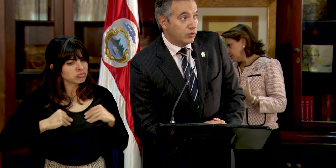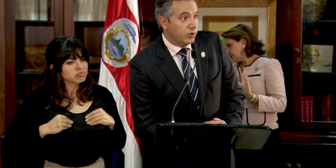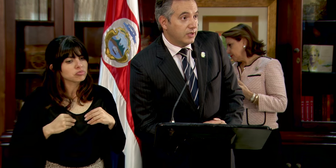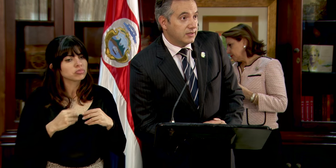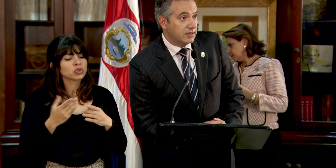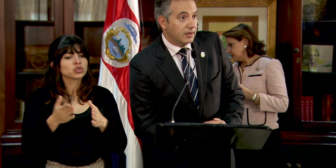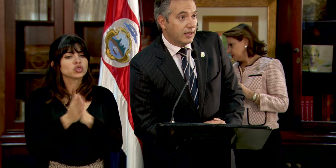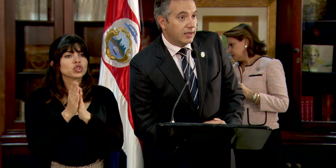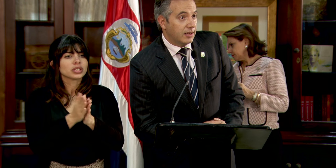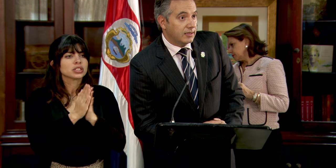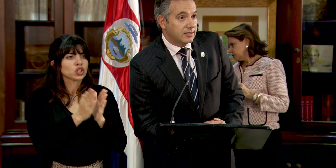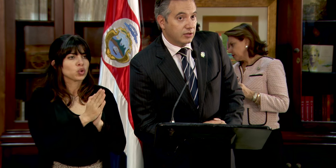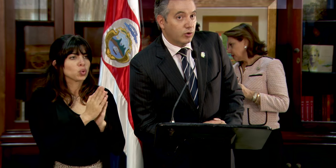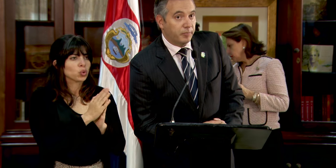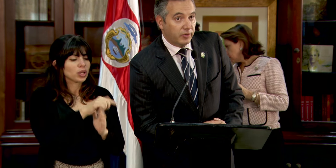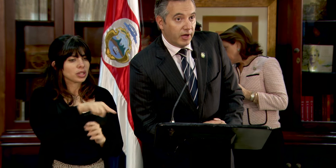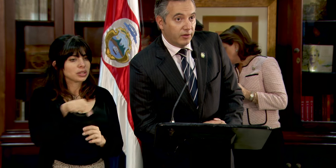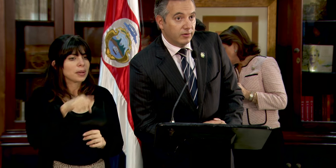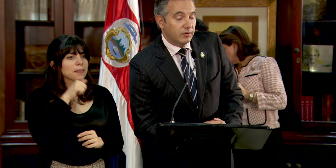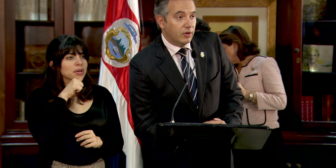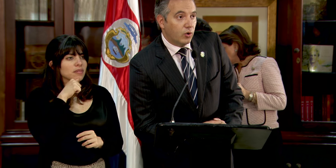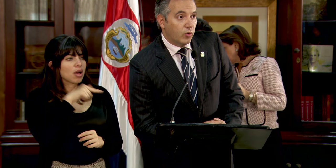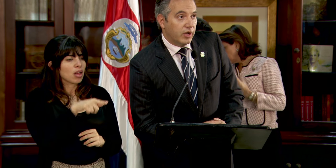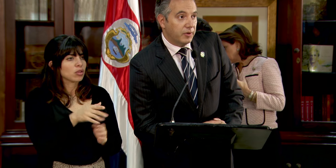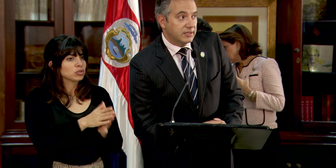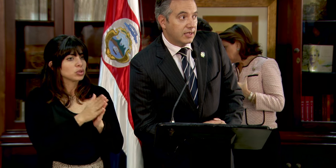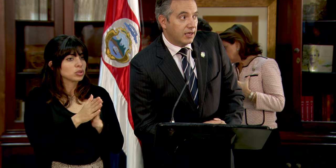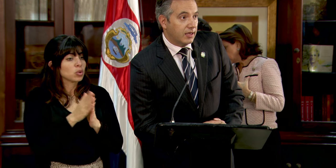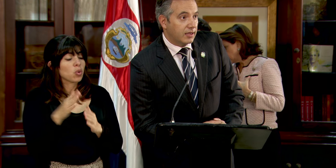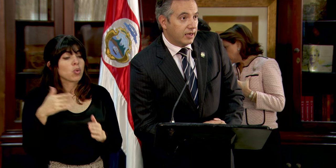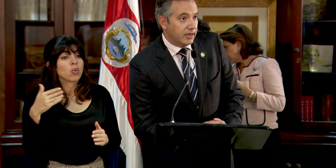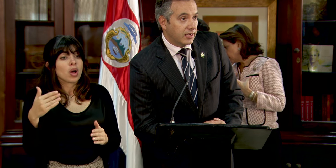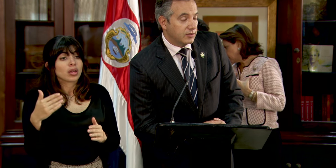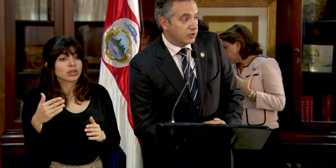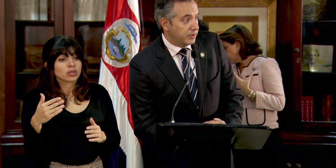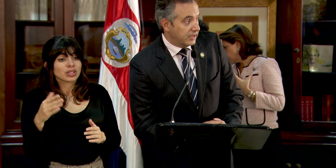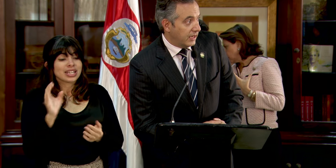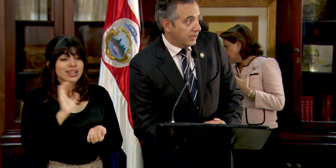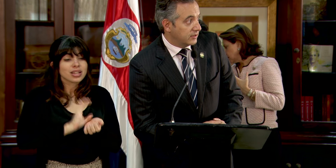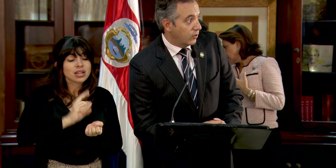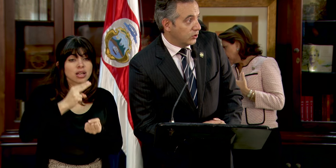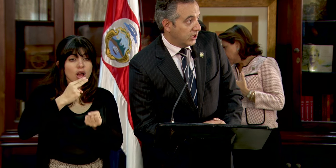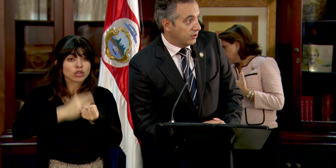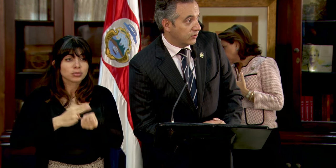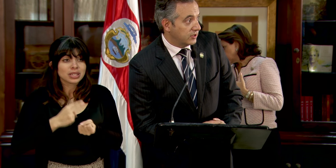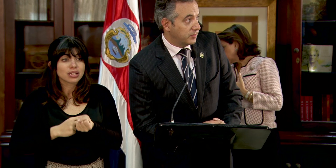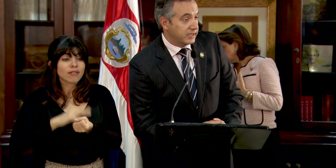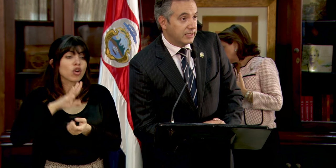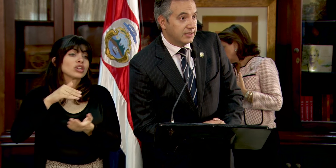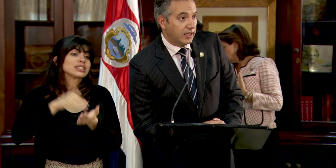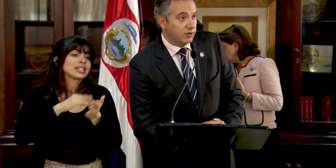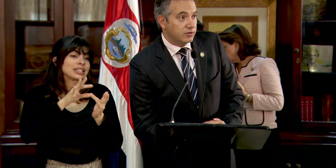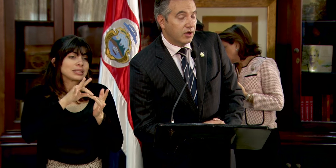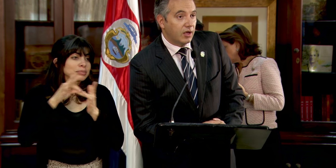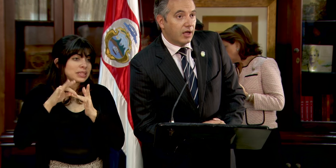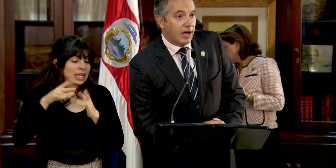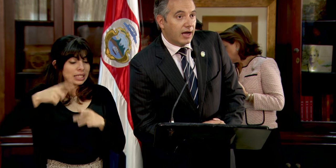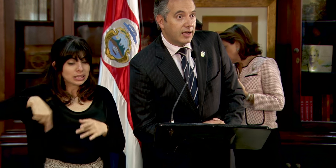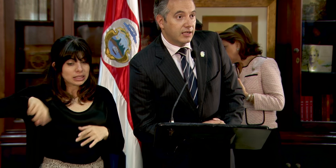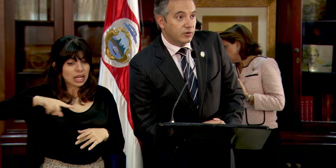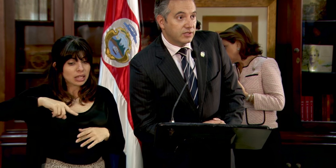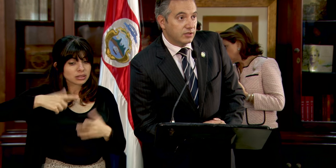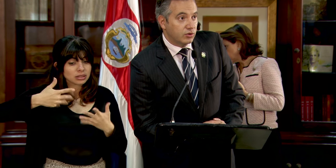solicitudes del sector privado. Una vez que clínicas, hospitales o centros especializados